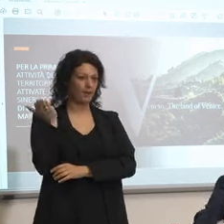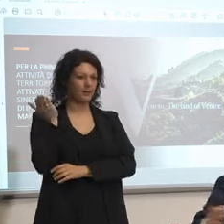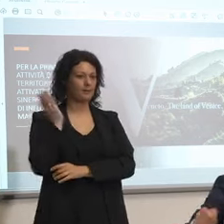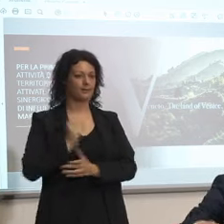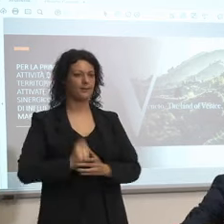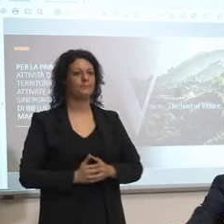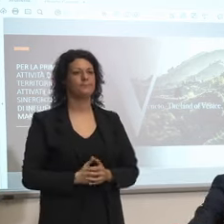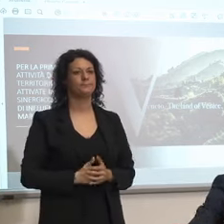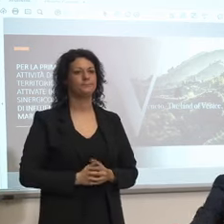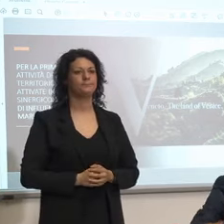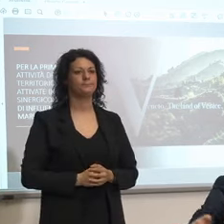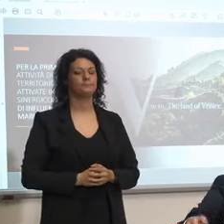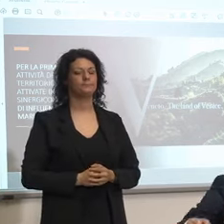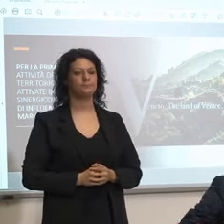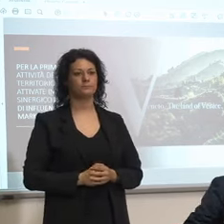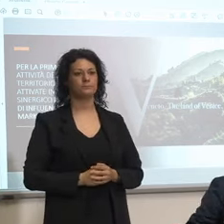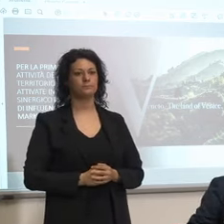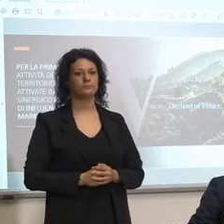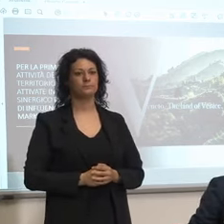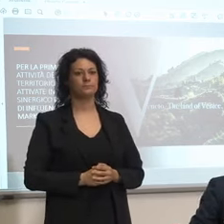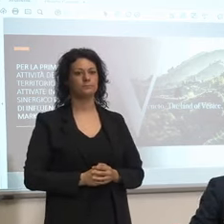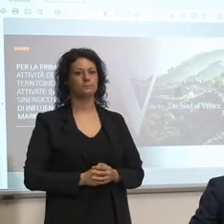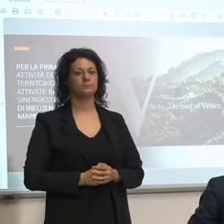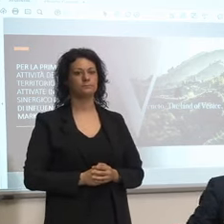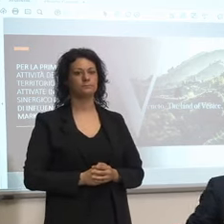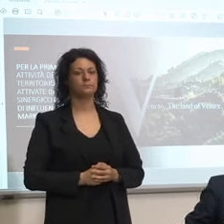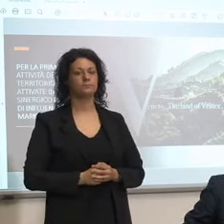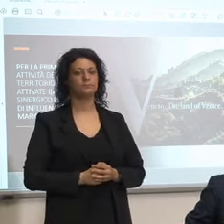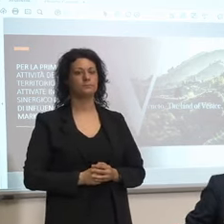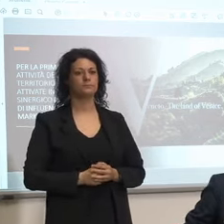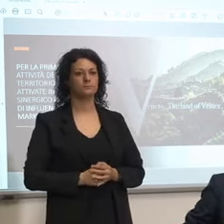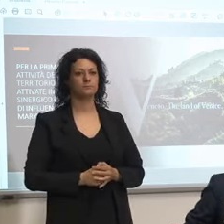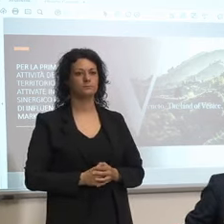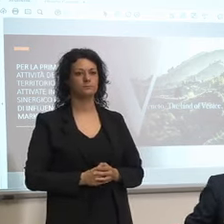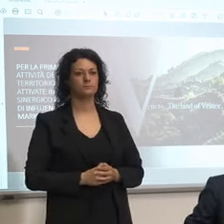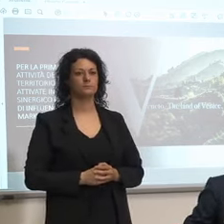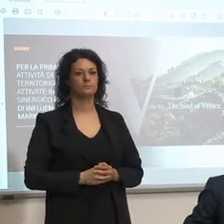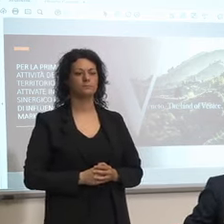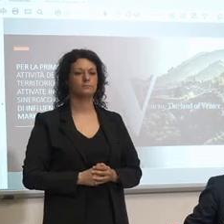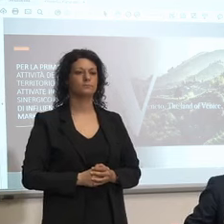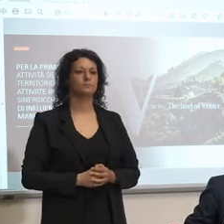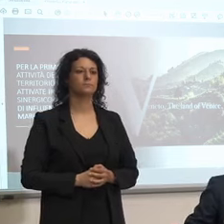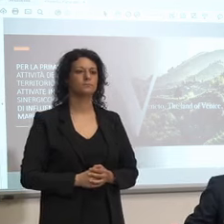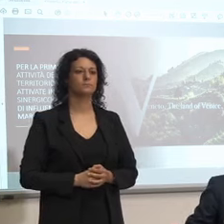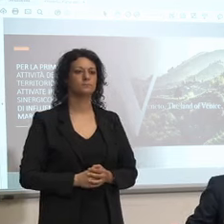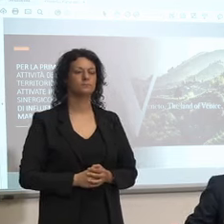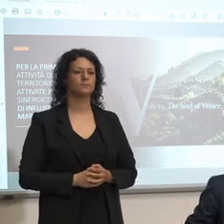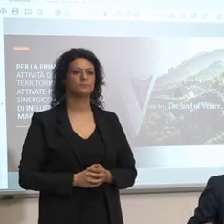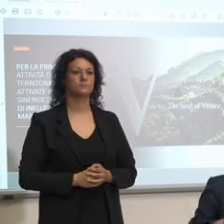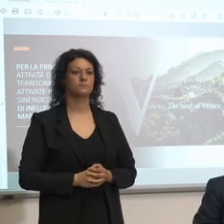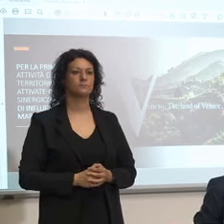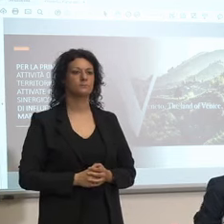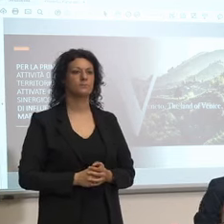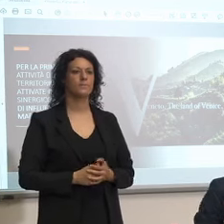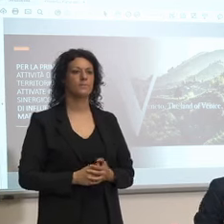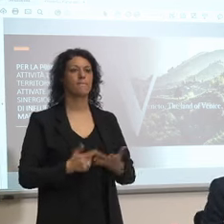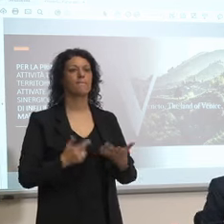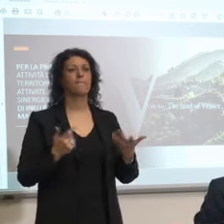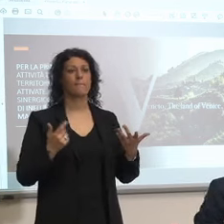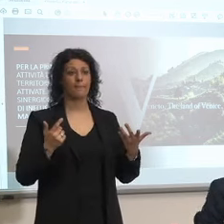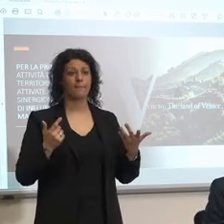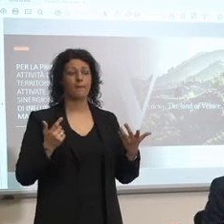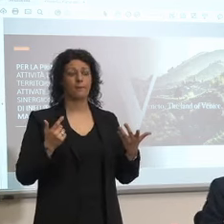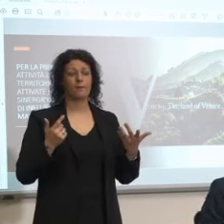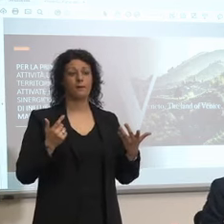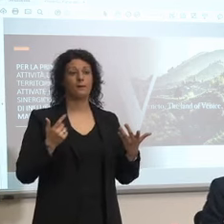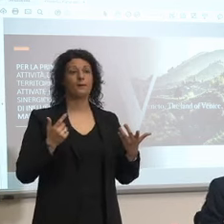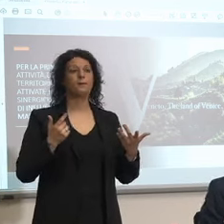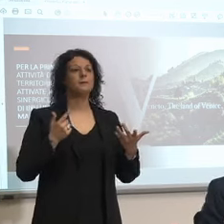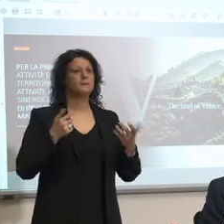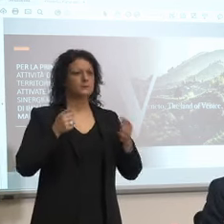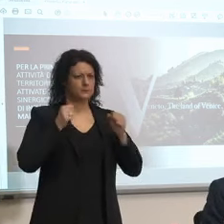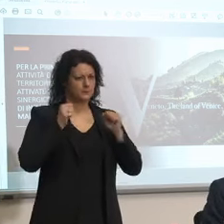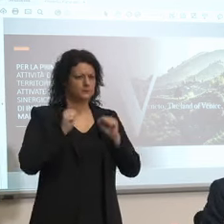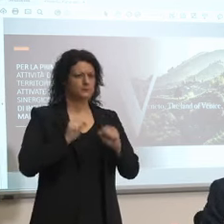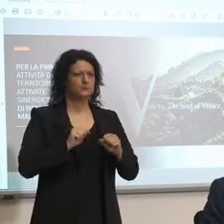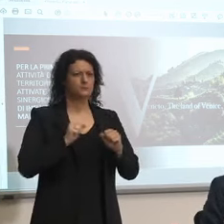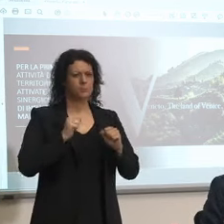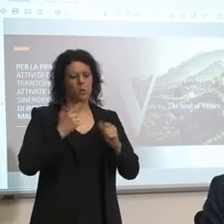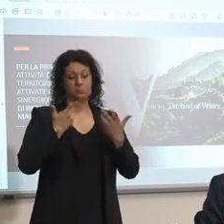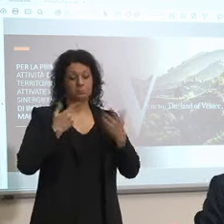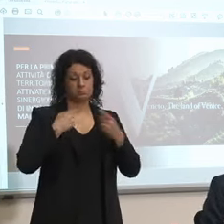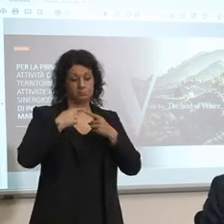ne discuterò anche il Presidente perché onestamente non le ho parlato che si possono domani anche esplodere meglio questo tema